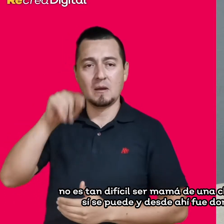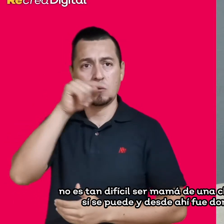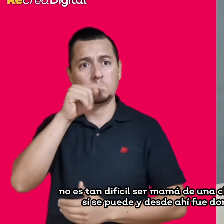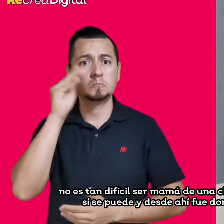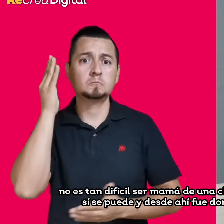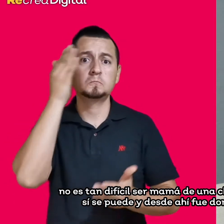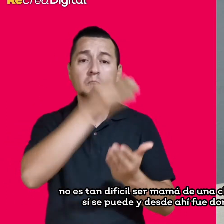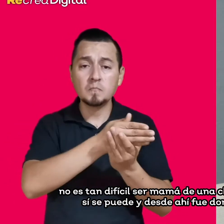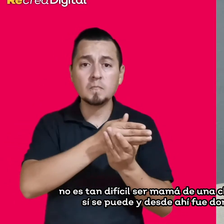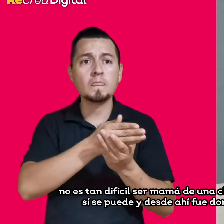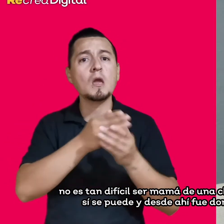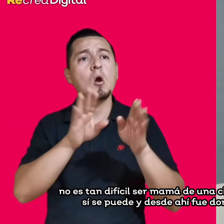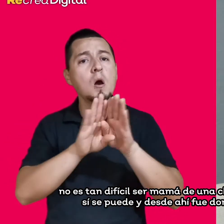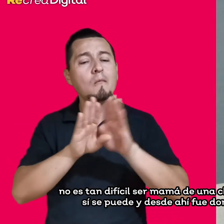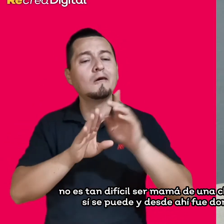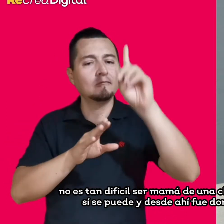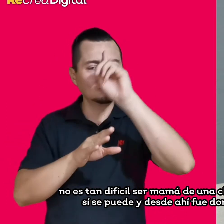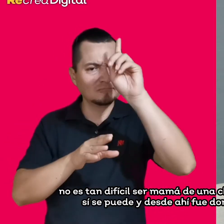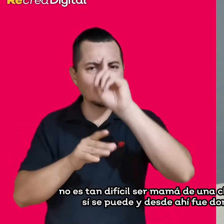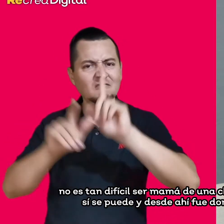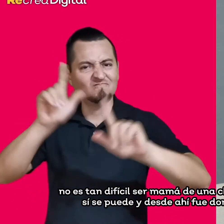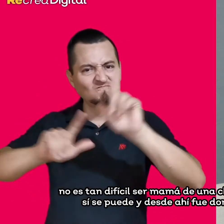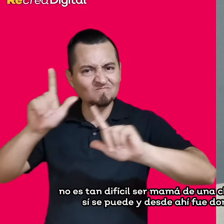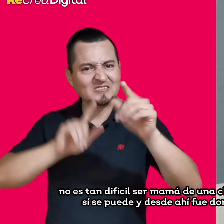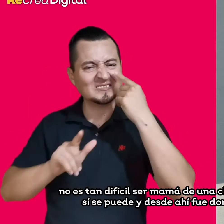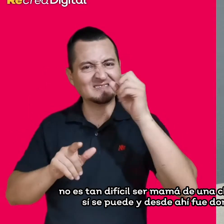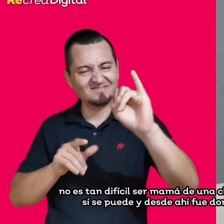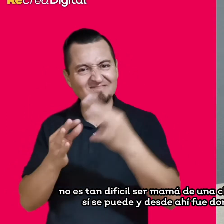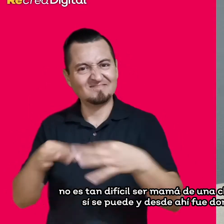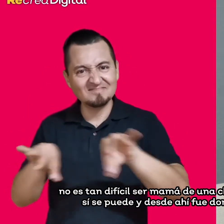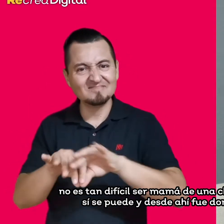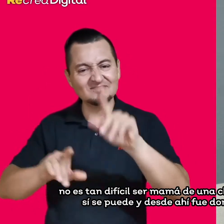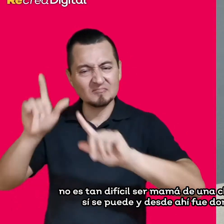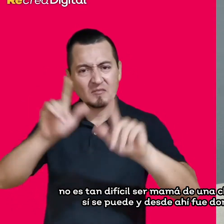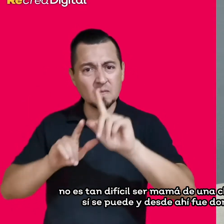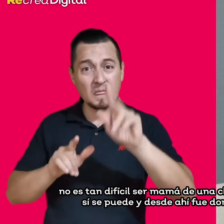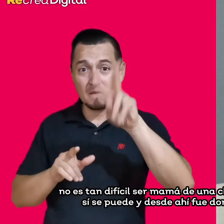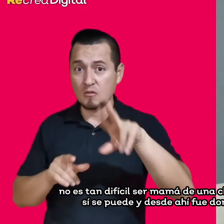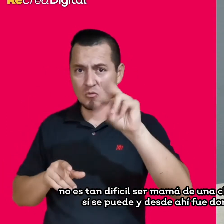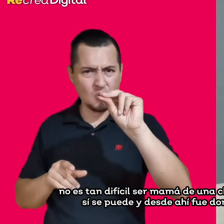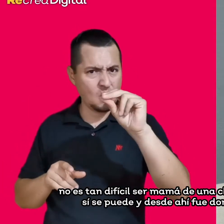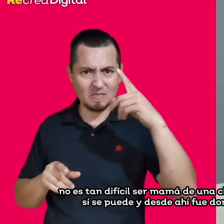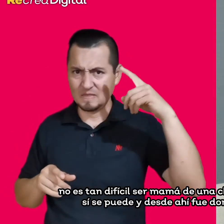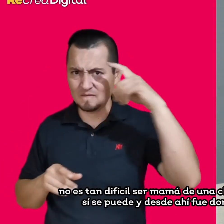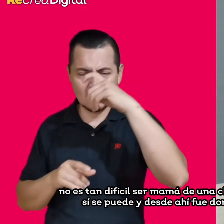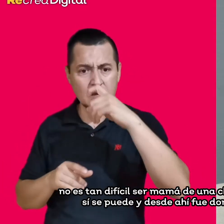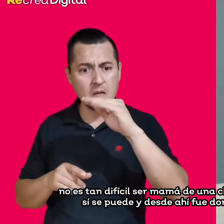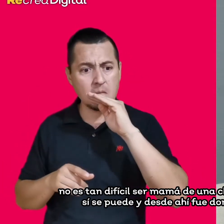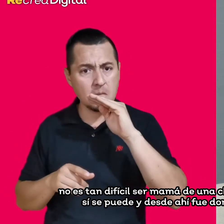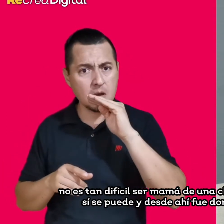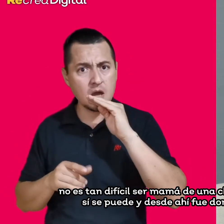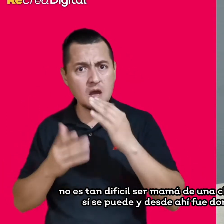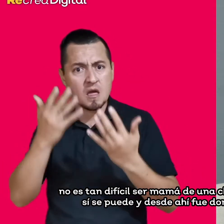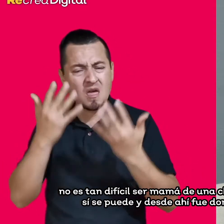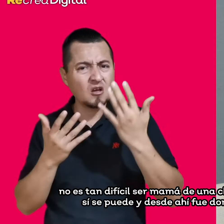es tan difícil ser mamá de una chica sorda, y sí hay más mamás, y sí se puede, y